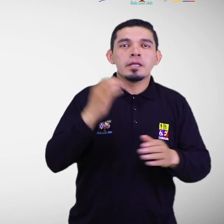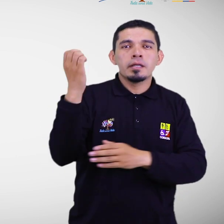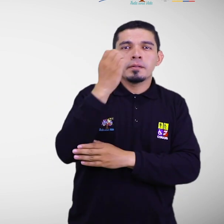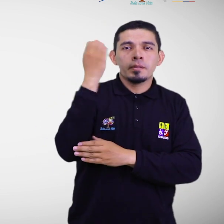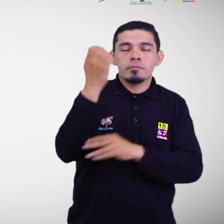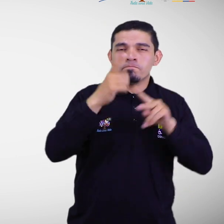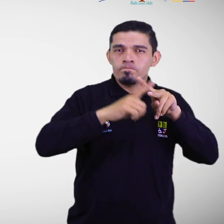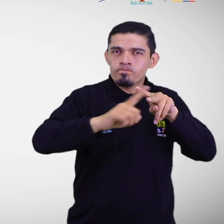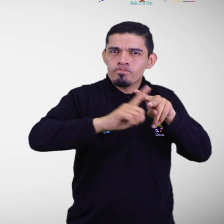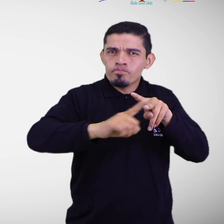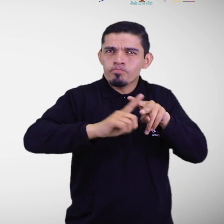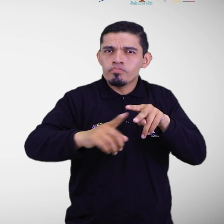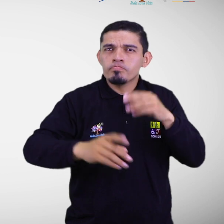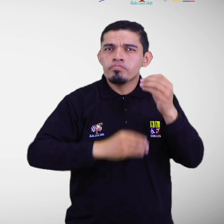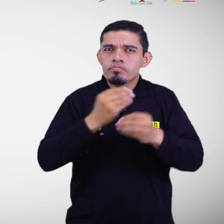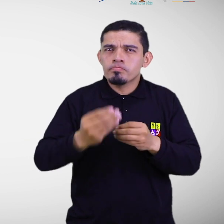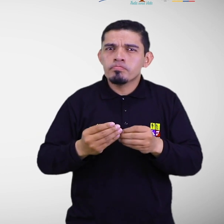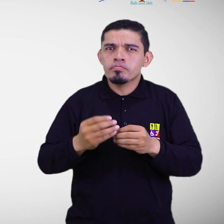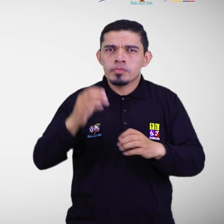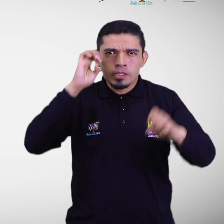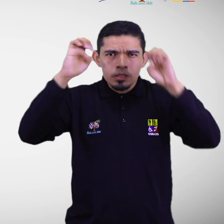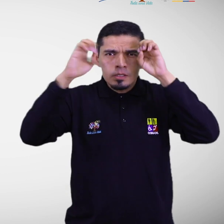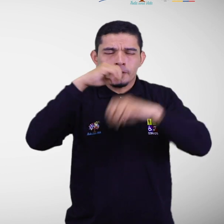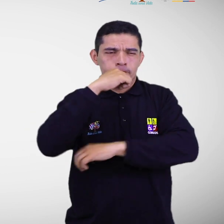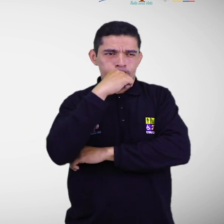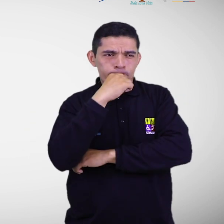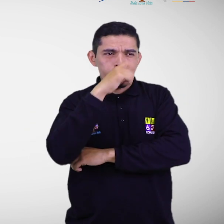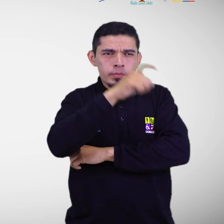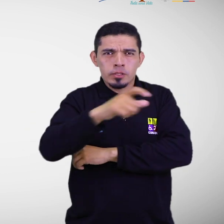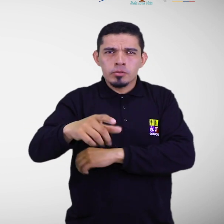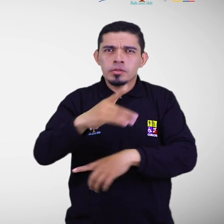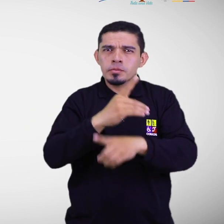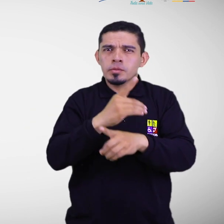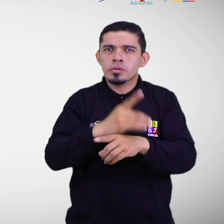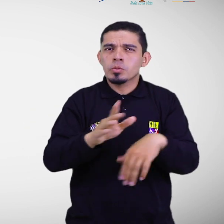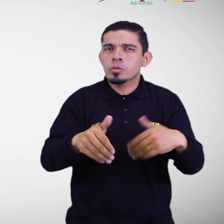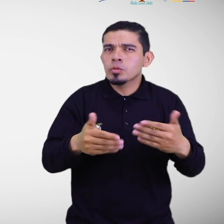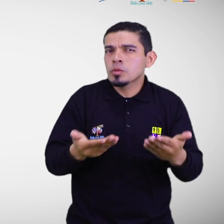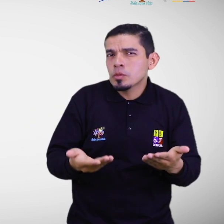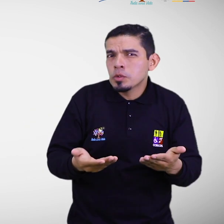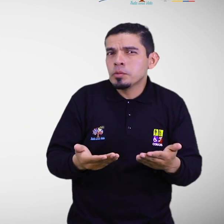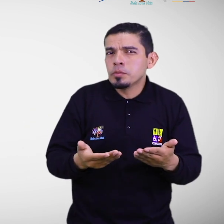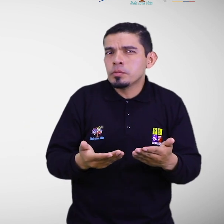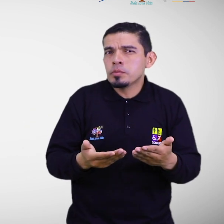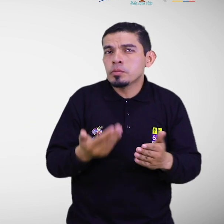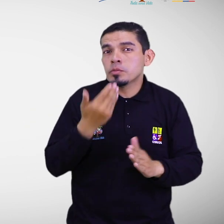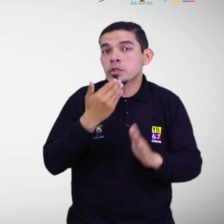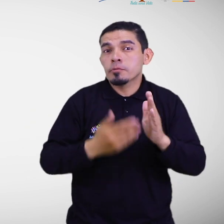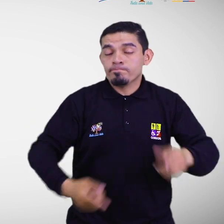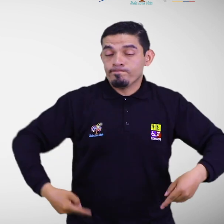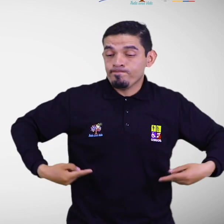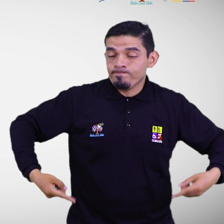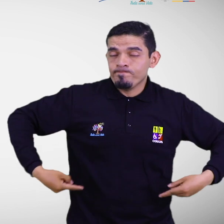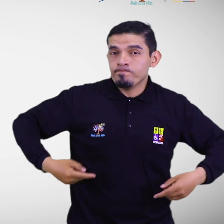alternativas pensadas para personas con discapacidad, sobre todo para aquellas con movilidad reducida. Utilizar en la